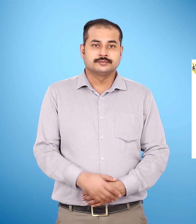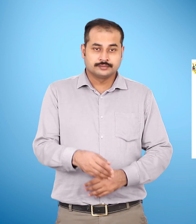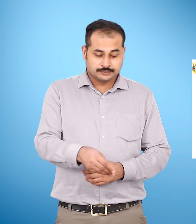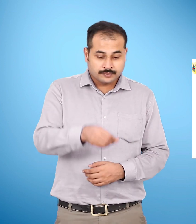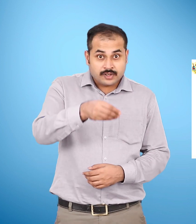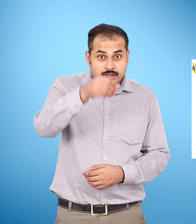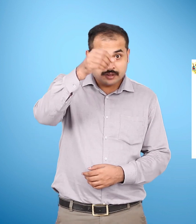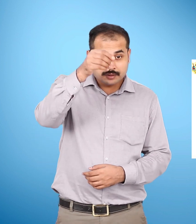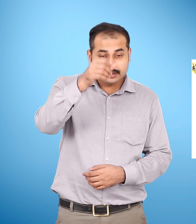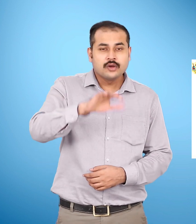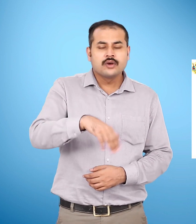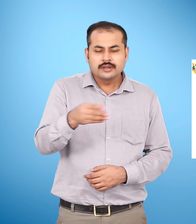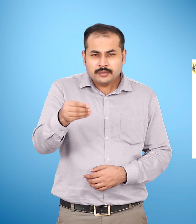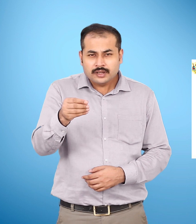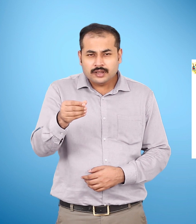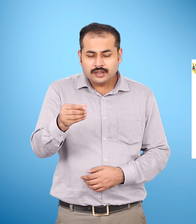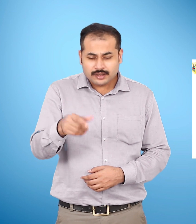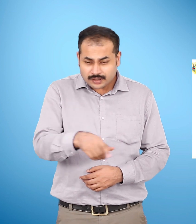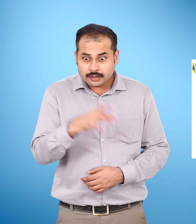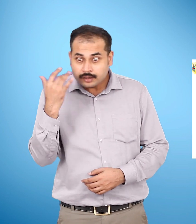बालू या रेट कहां कहां पर मिलती हैं